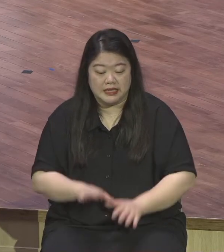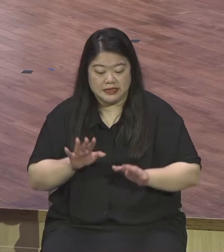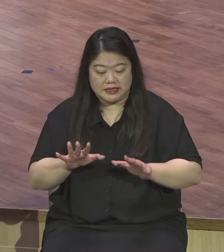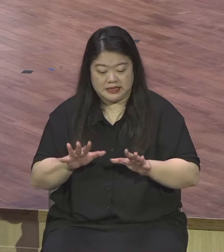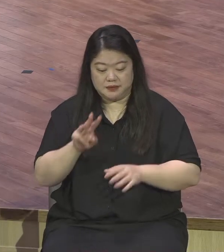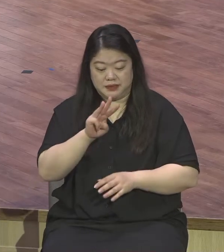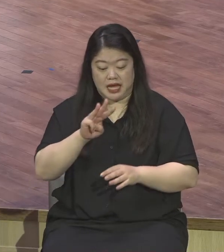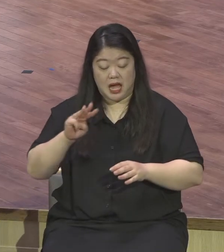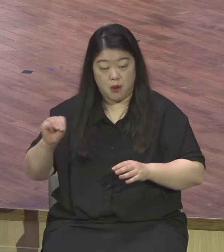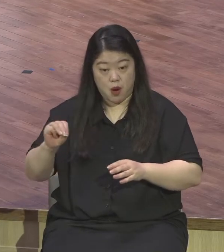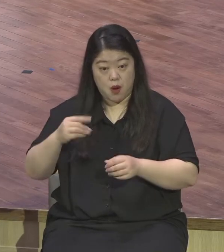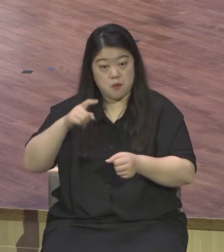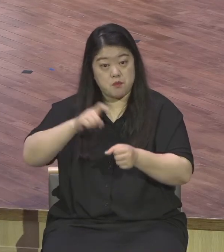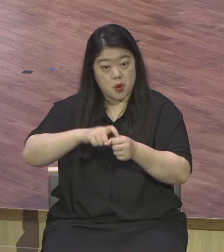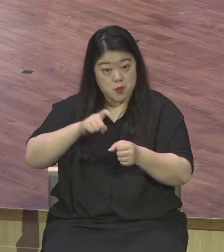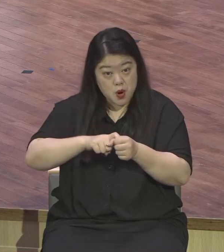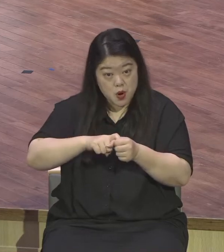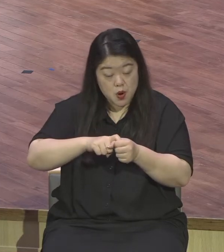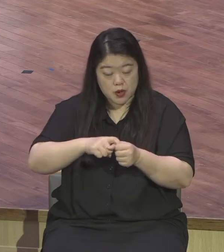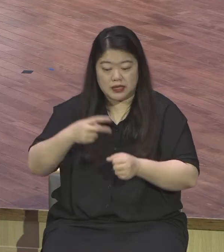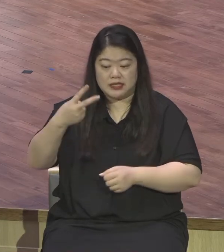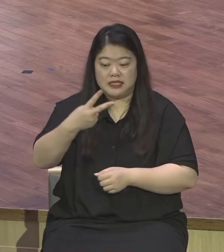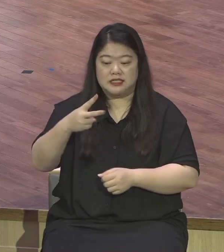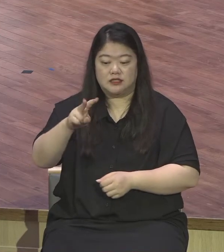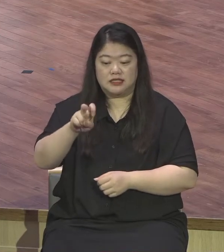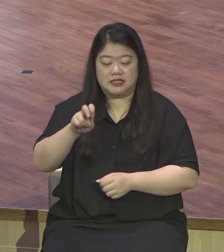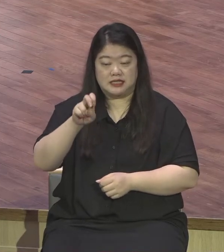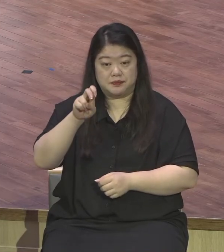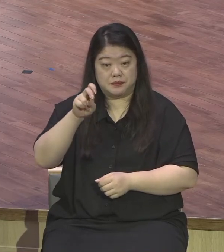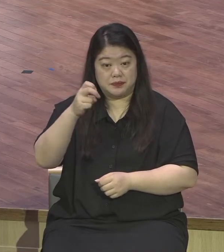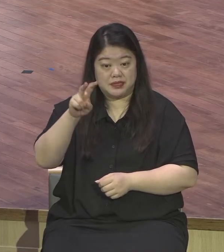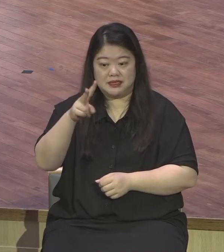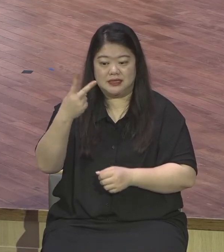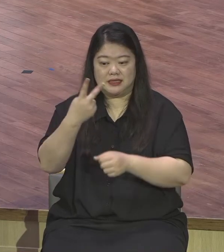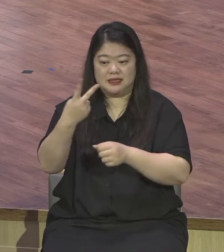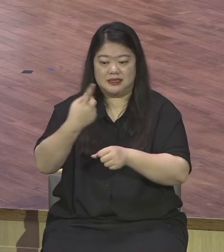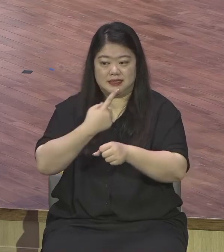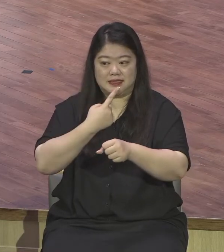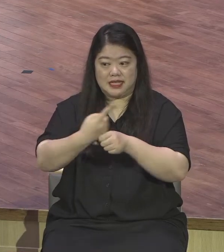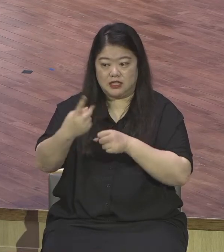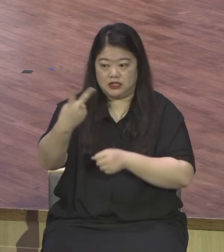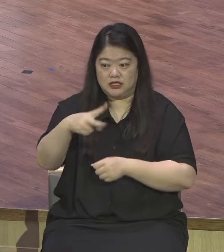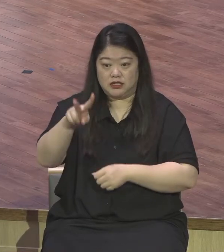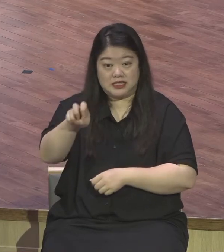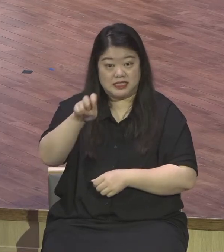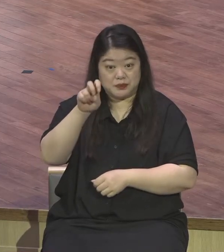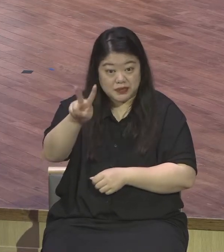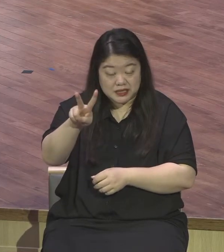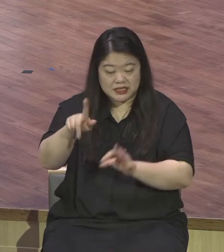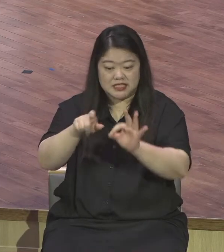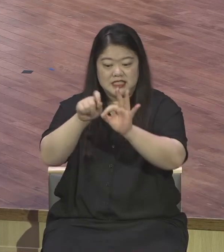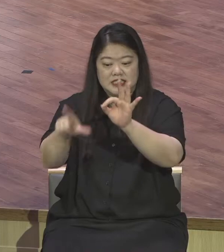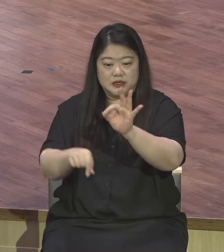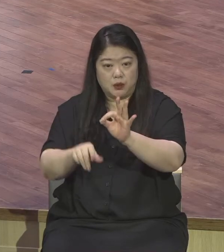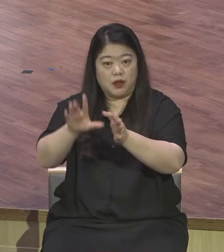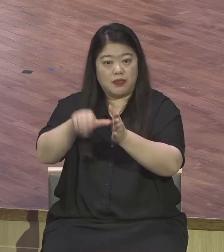채우리라는 언약의 메시지를 붙잡고 연초부터 믿음의 입을 기도의 입을 크게 열고 언약적 도전을 해왔습니다